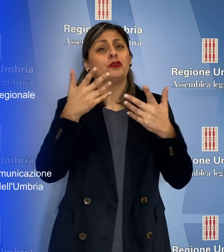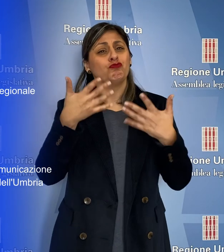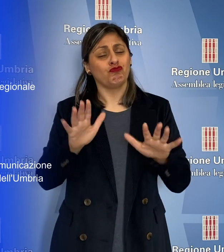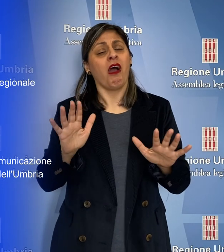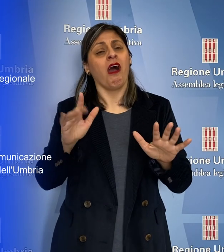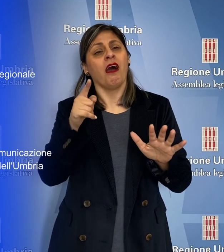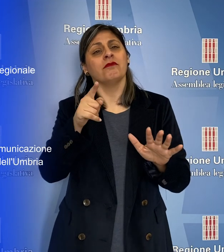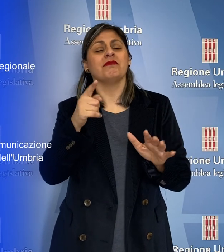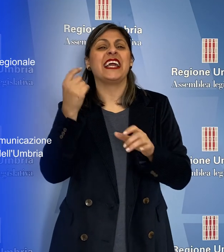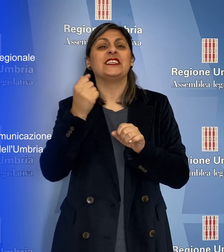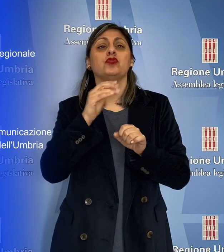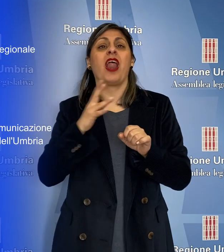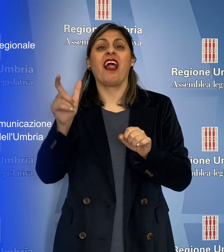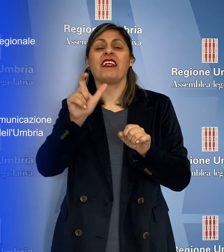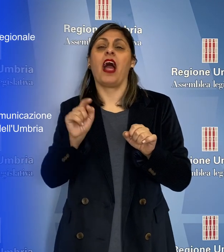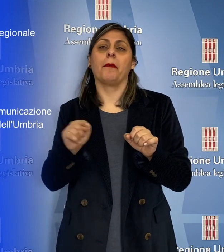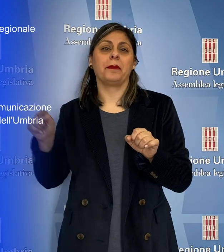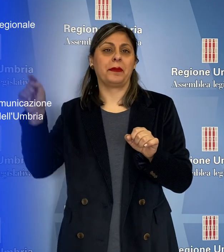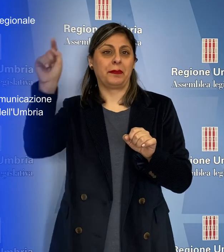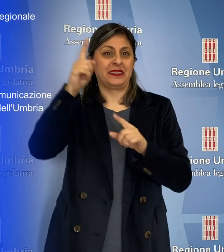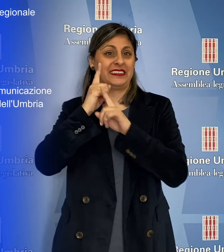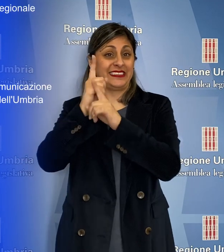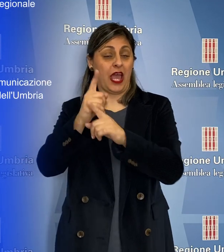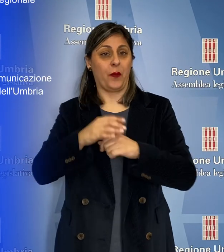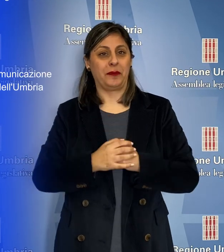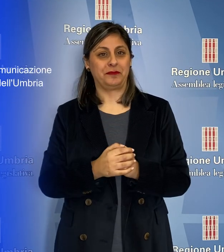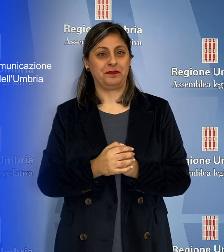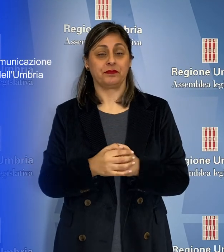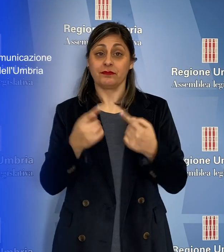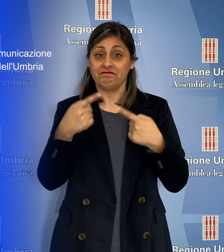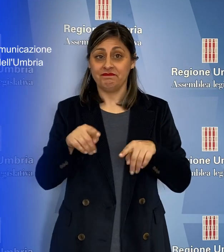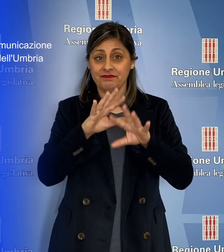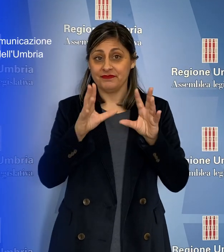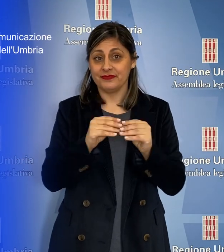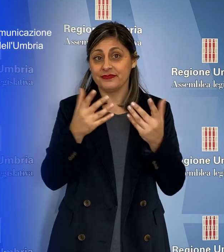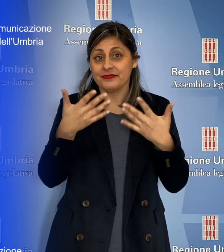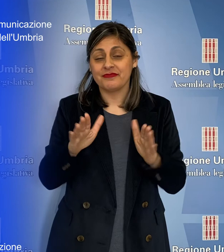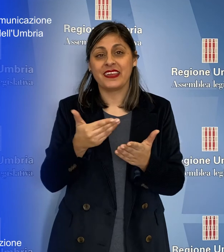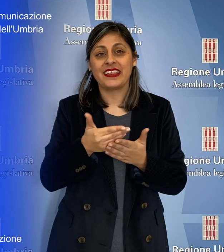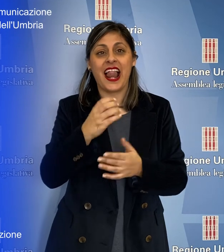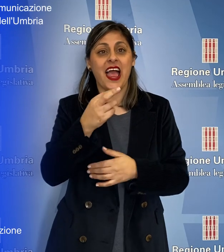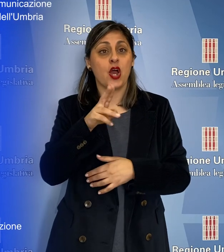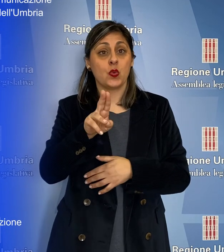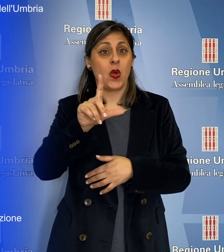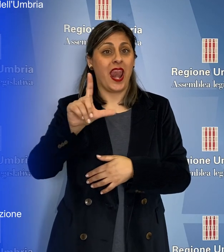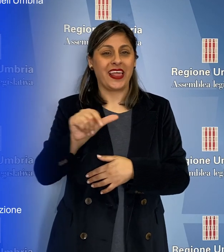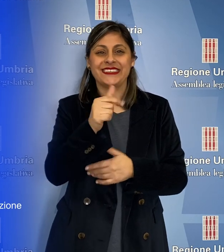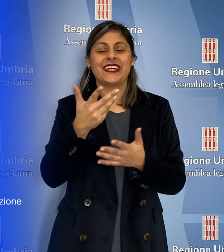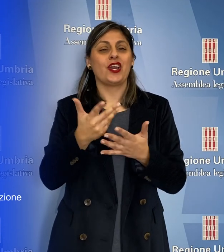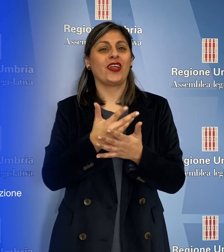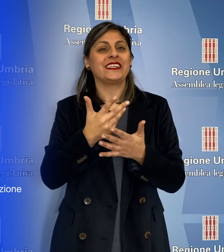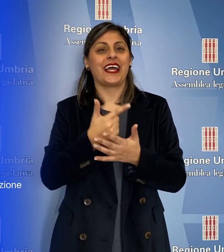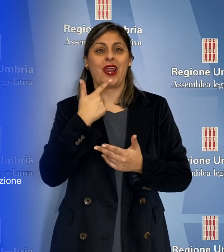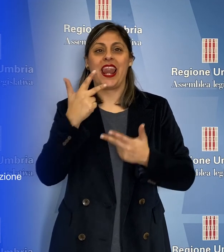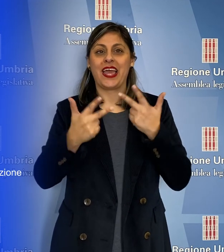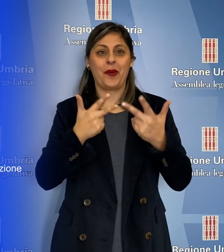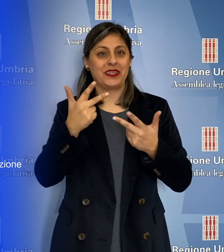anno, come avviene già in moltissime istituzioni italiane. Ed è tutto per questa edizione di Telegrullis, il